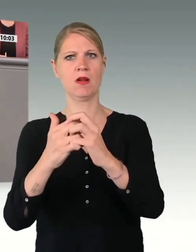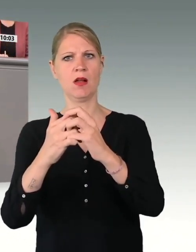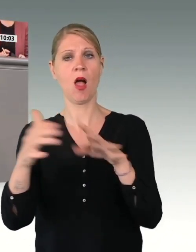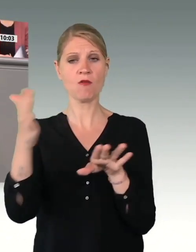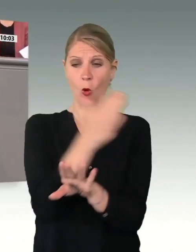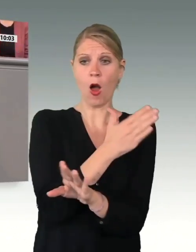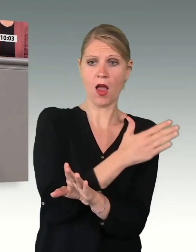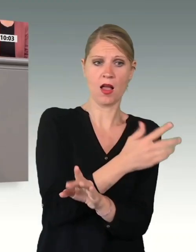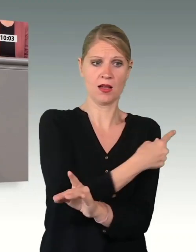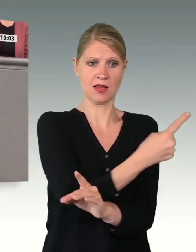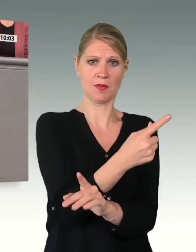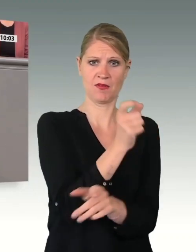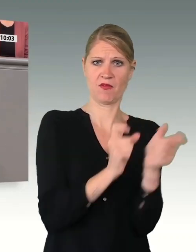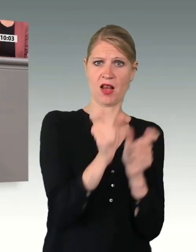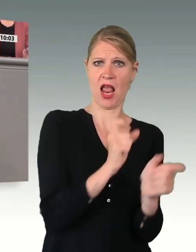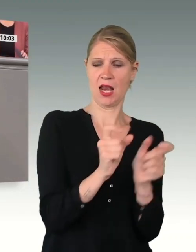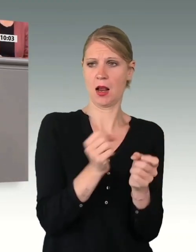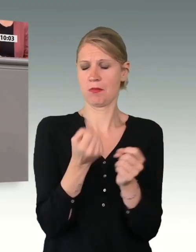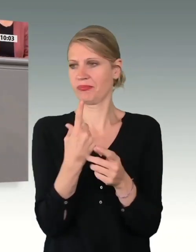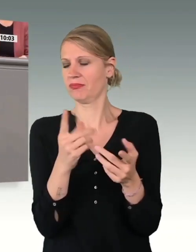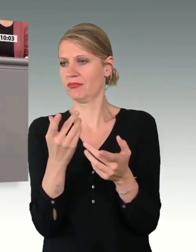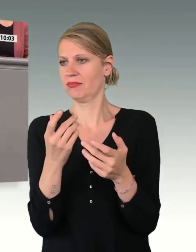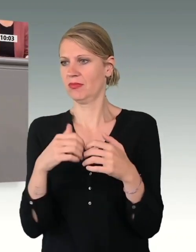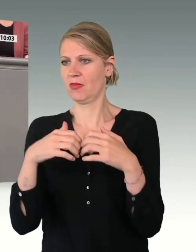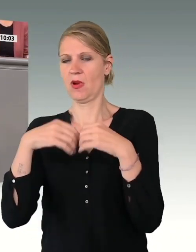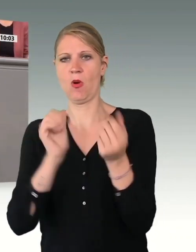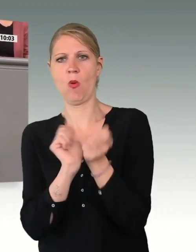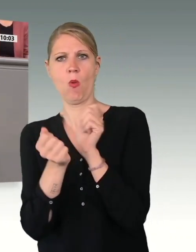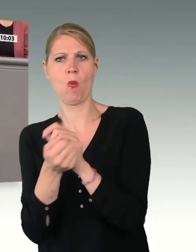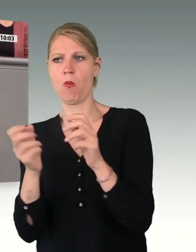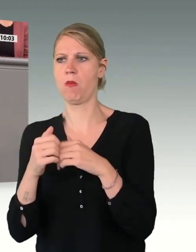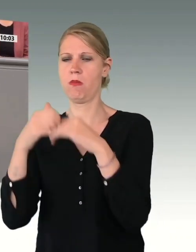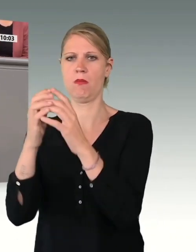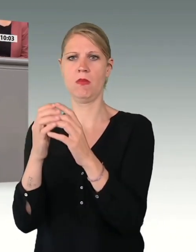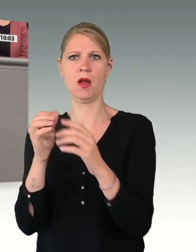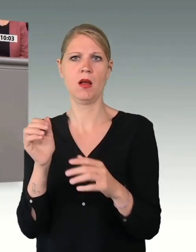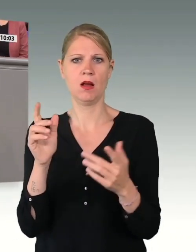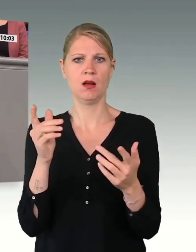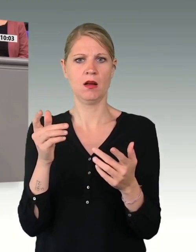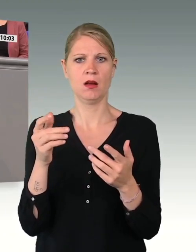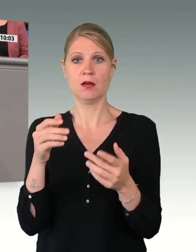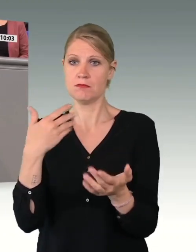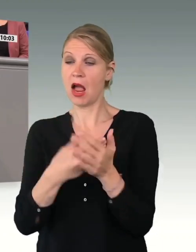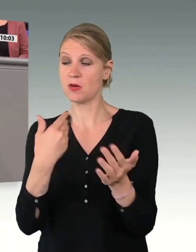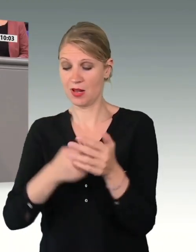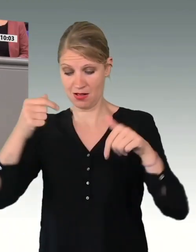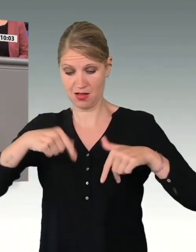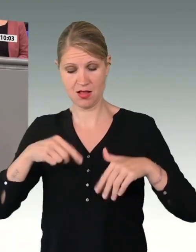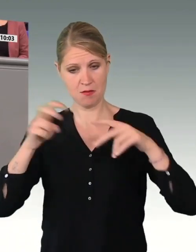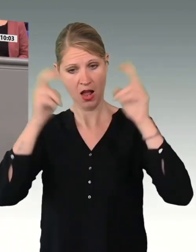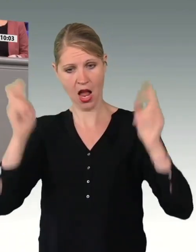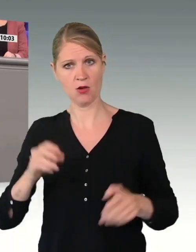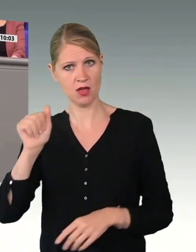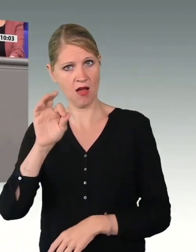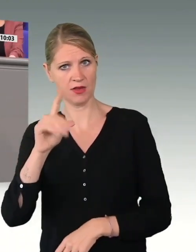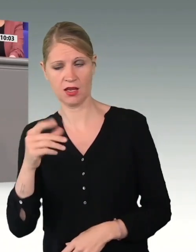Einsatz Ihres Lebens, verteidigen sollten? Einige Beispiele finden wir auch auf der rechten Seite des Hauses hier. Sie können dazwischenbrüllen,